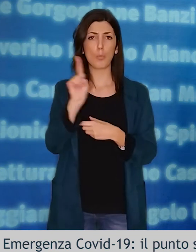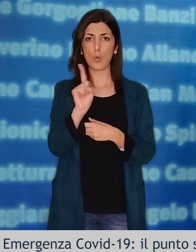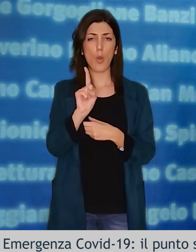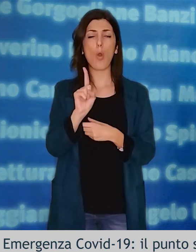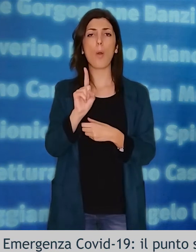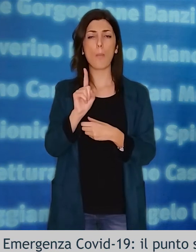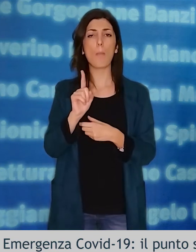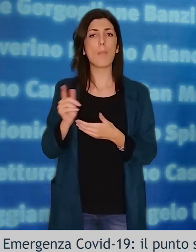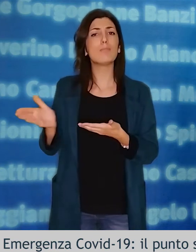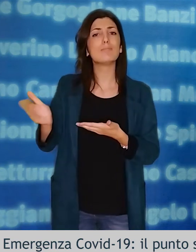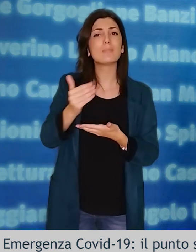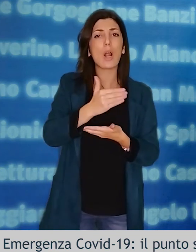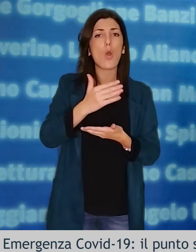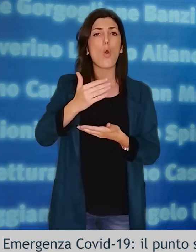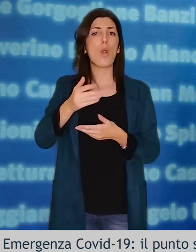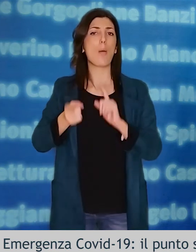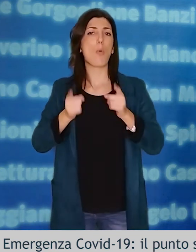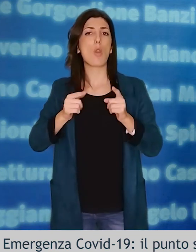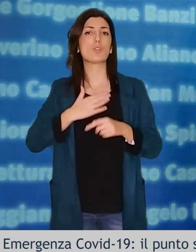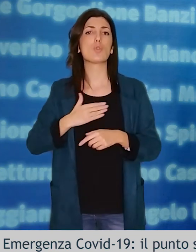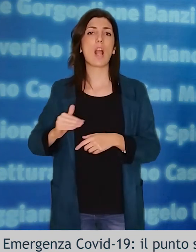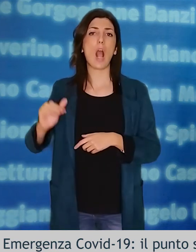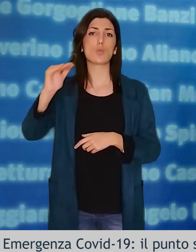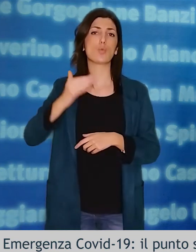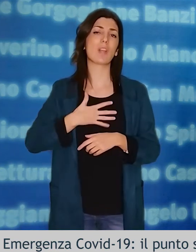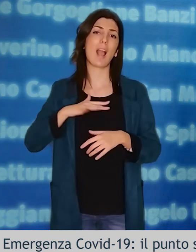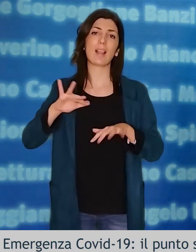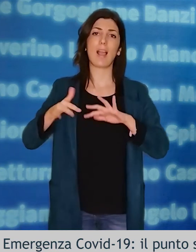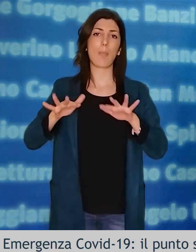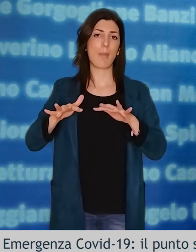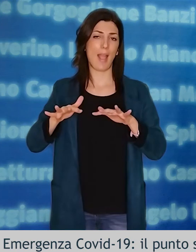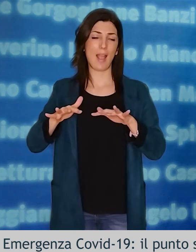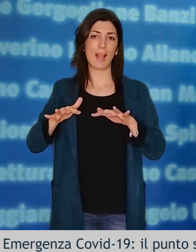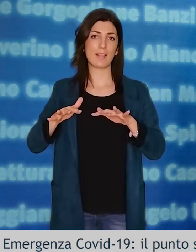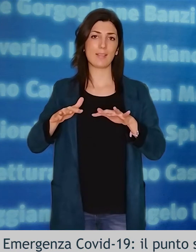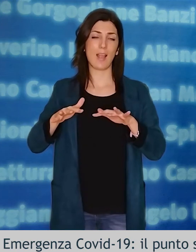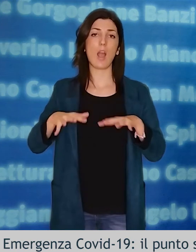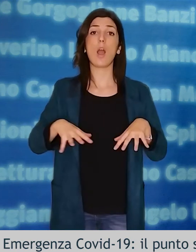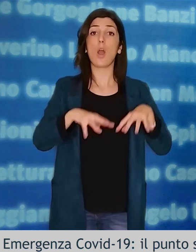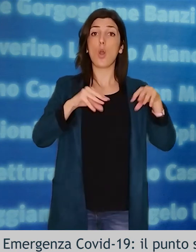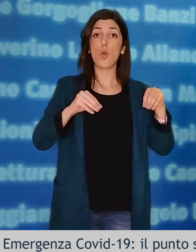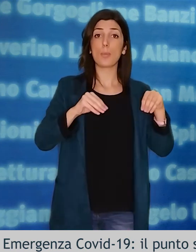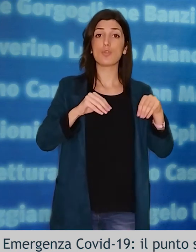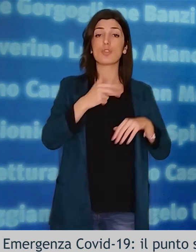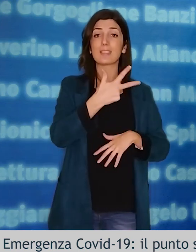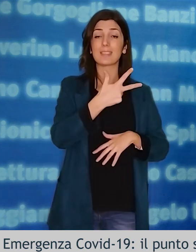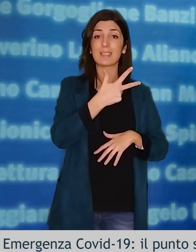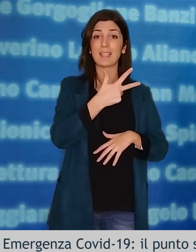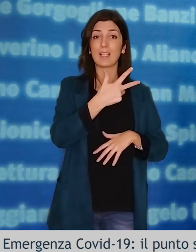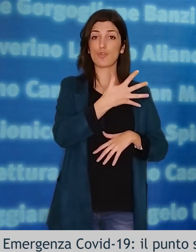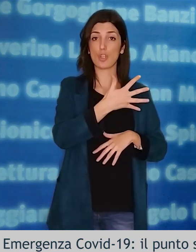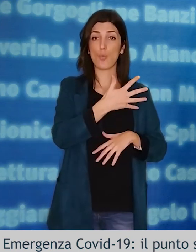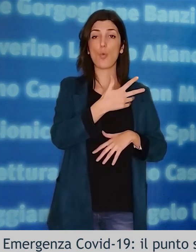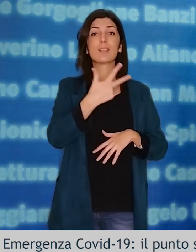popolazione adulta che si attesta come età media che va dai 35 ai 36 anni per i